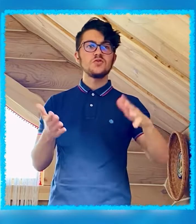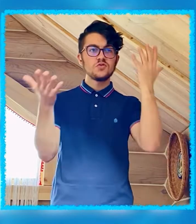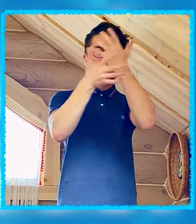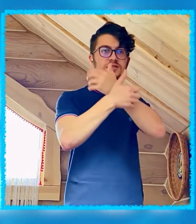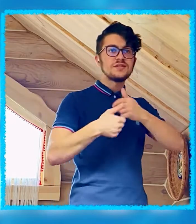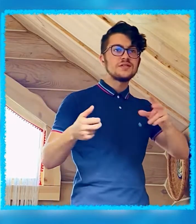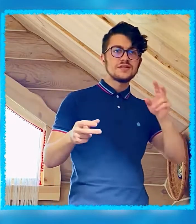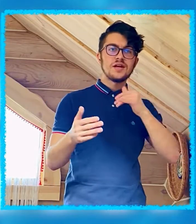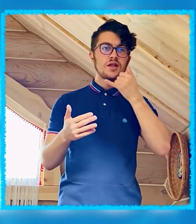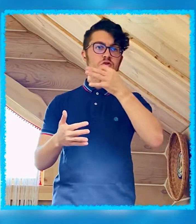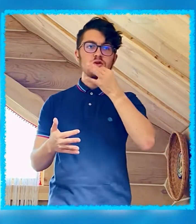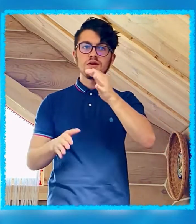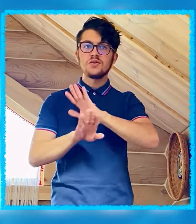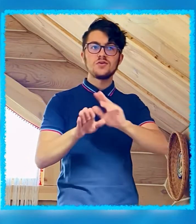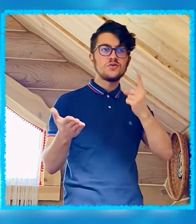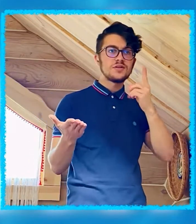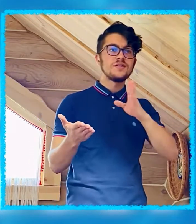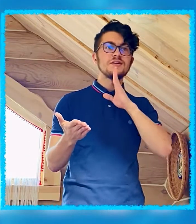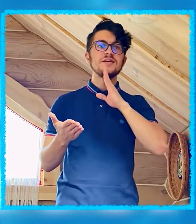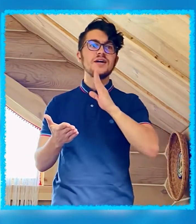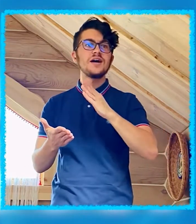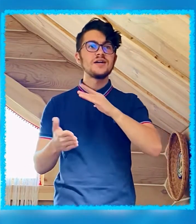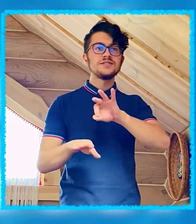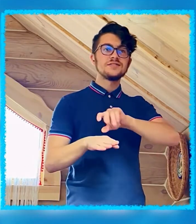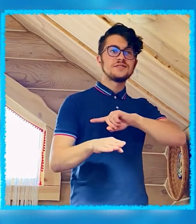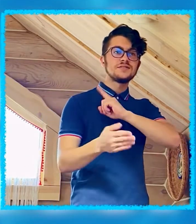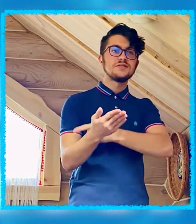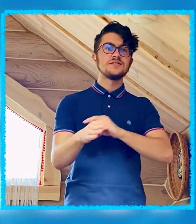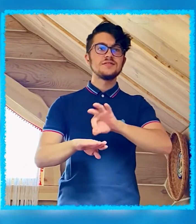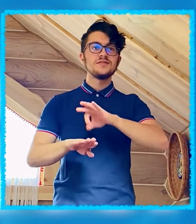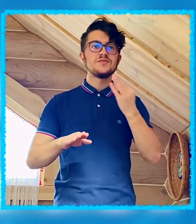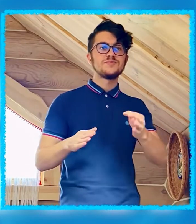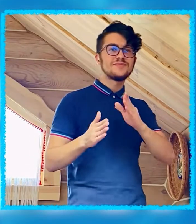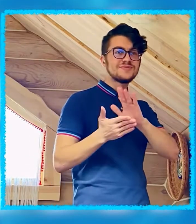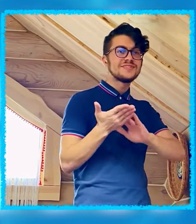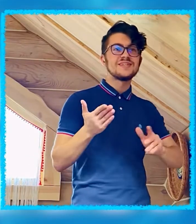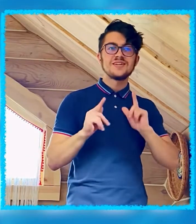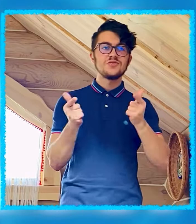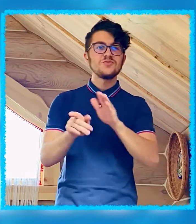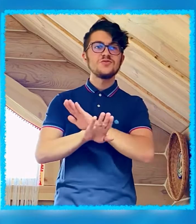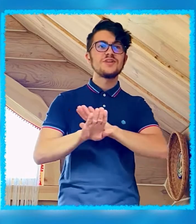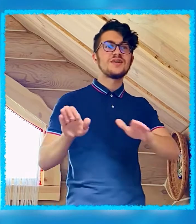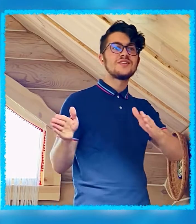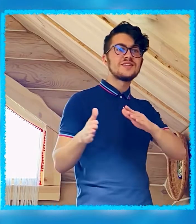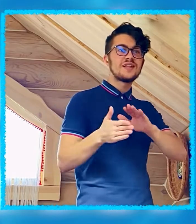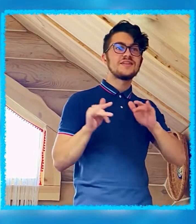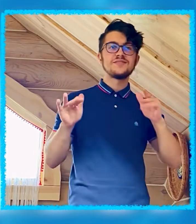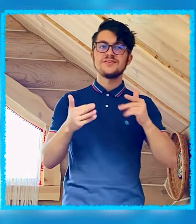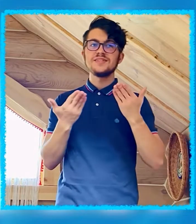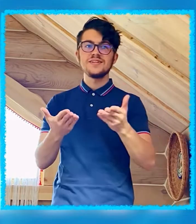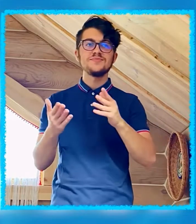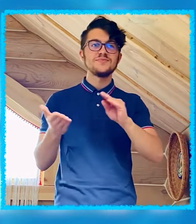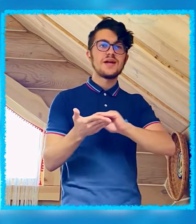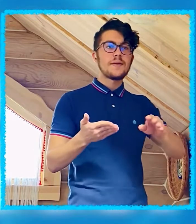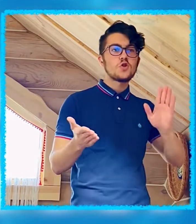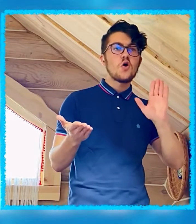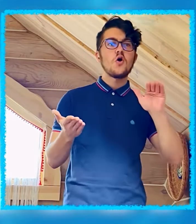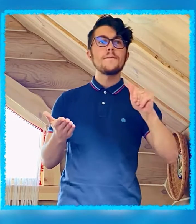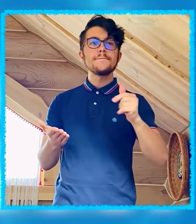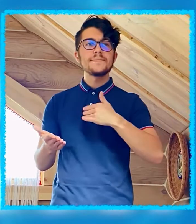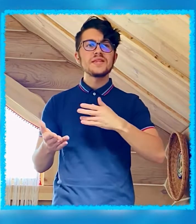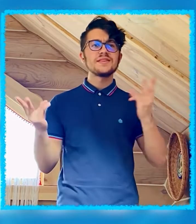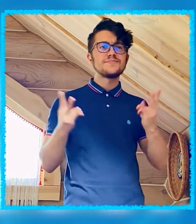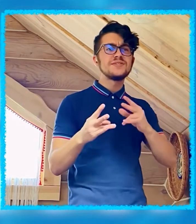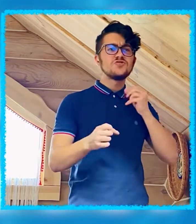Спустя ночь не ответил ни одно Ой, сильно заболел Бэйби, прости, я не готов Дело не в тебе, давай спишемся